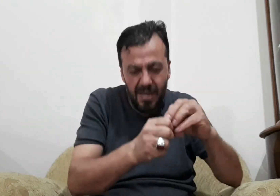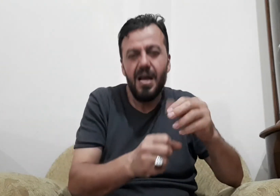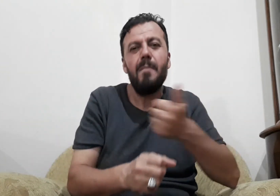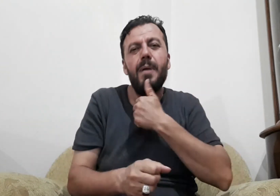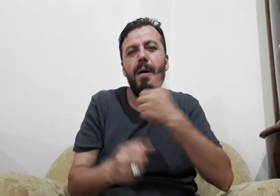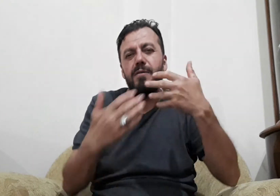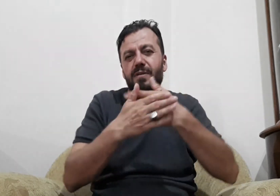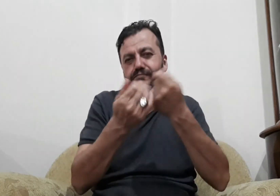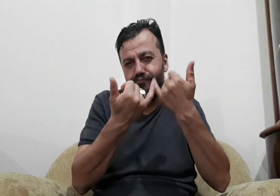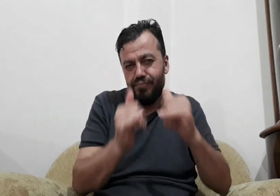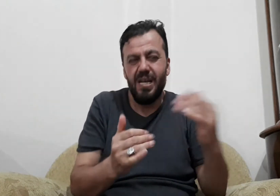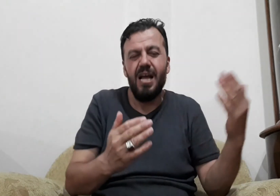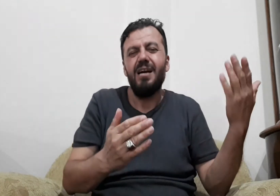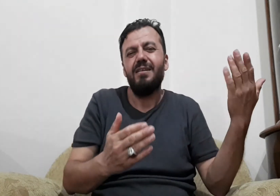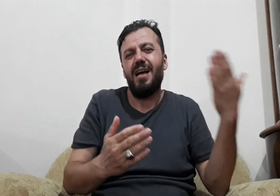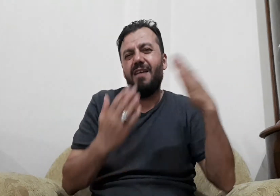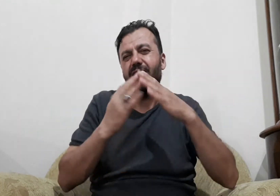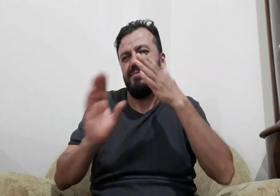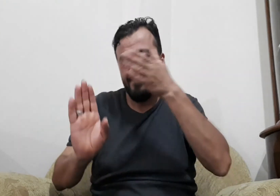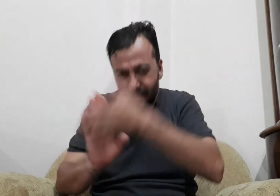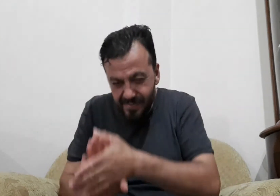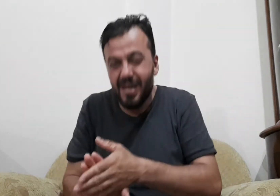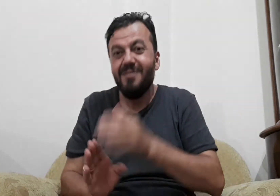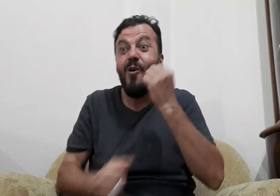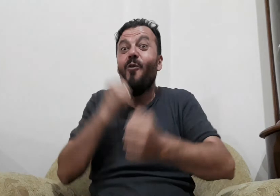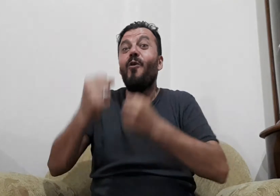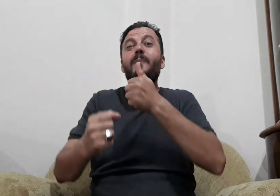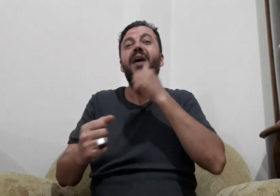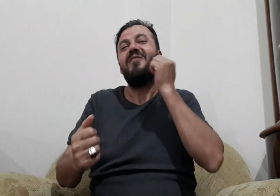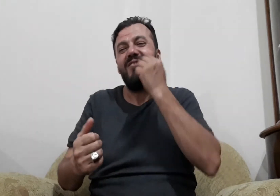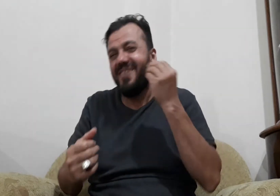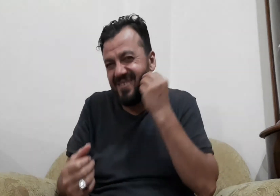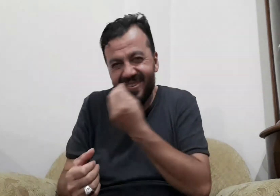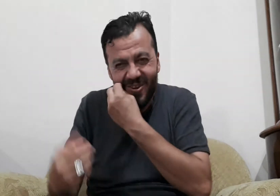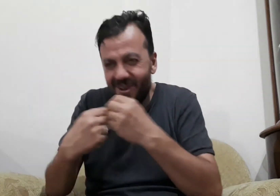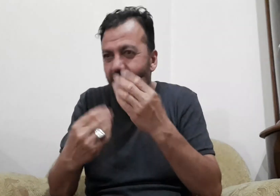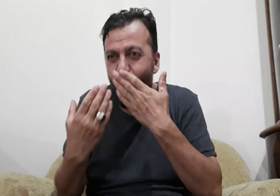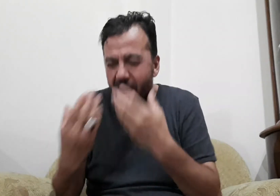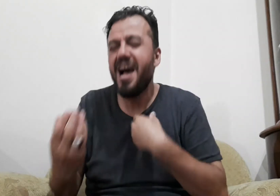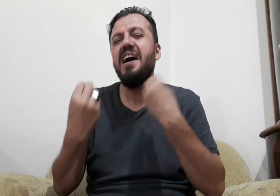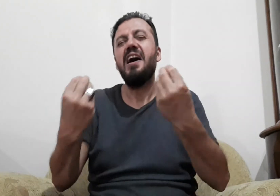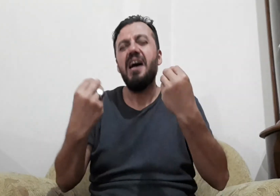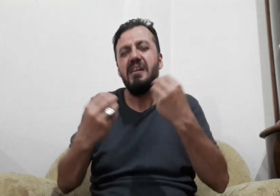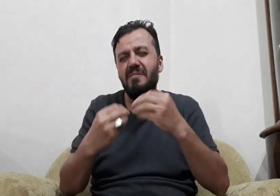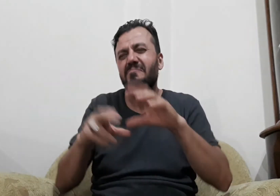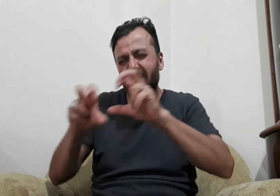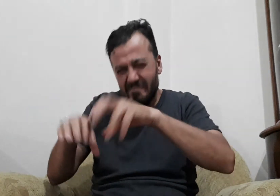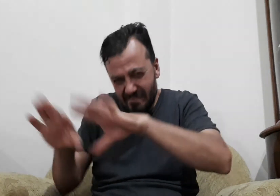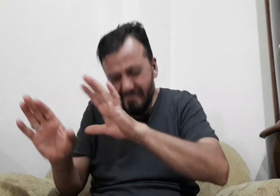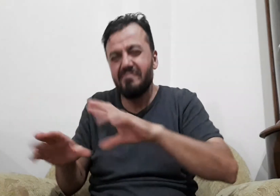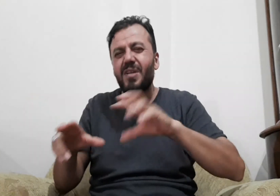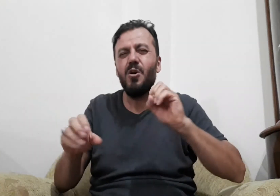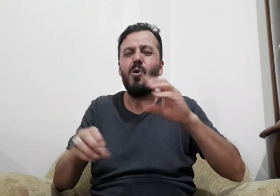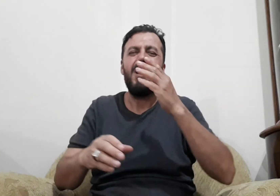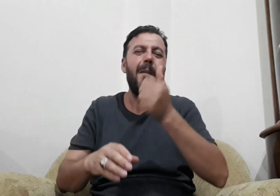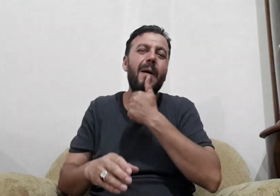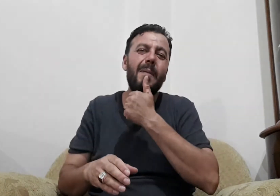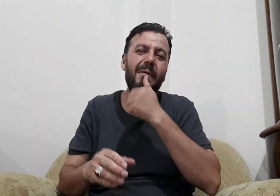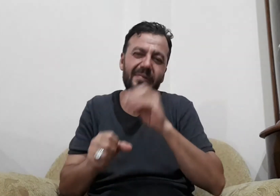annesi de tabi işler olduğu için hiçbir şekilde bakmamış defter kitabına işte babası geldiğinde heyecanla gitmiş anlatmış